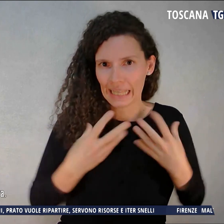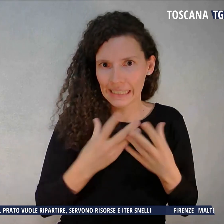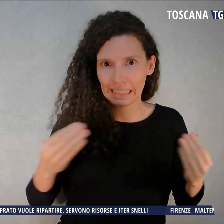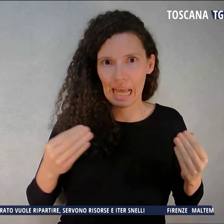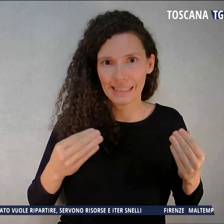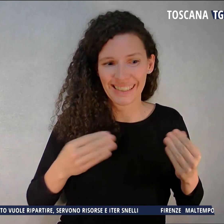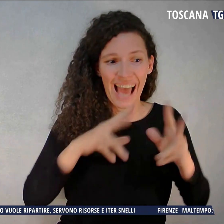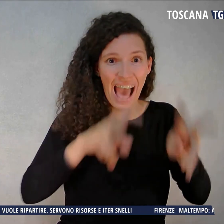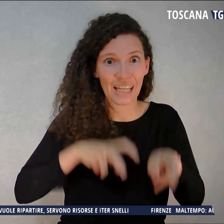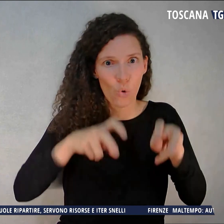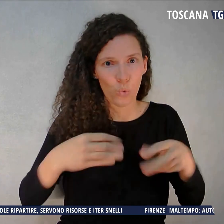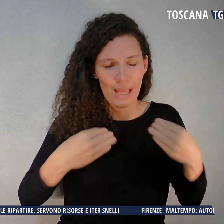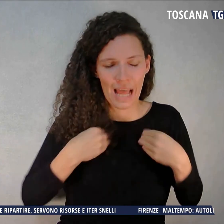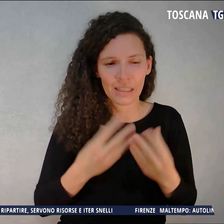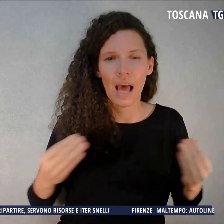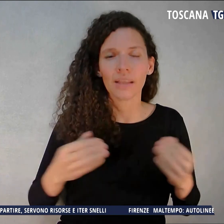'agricoltura.